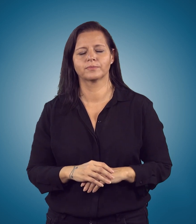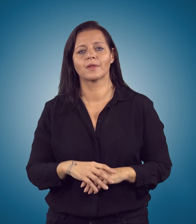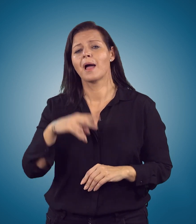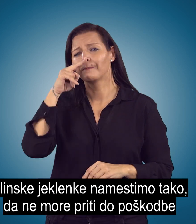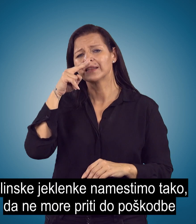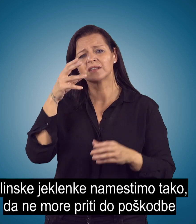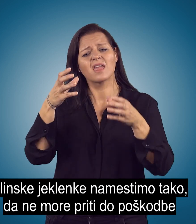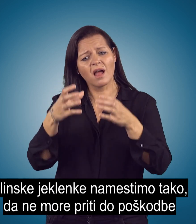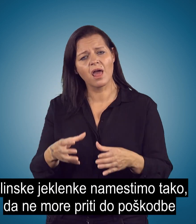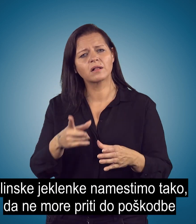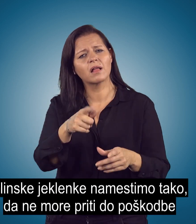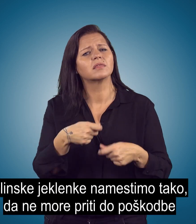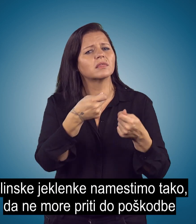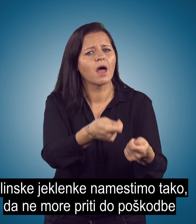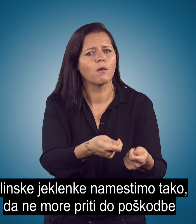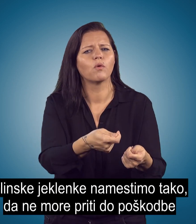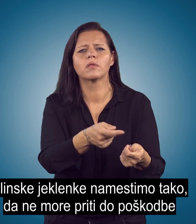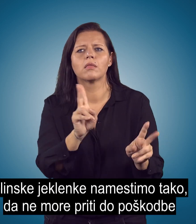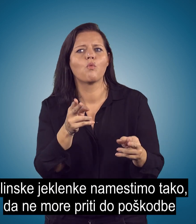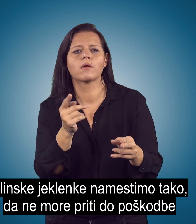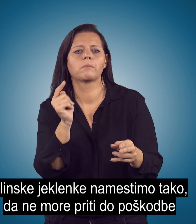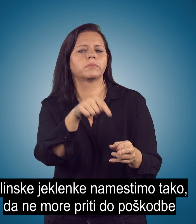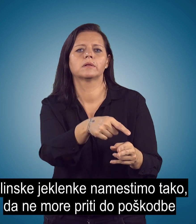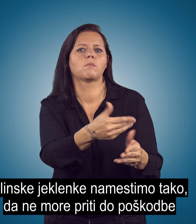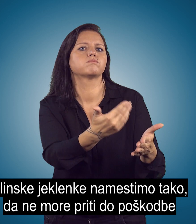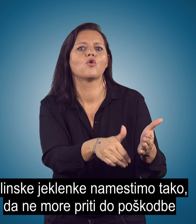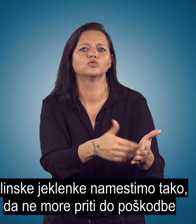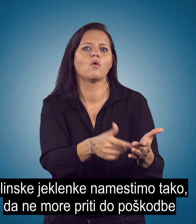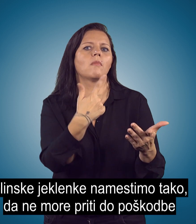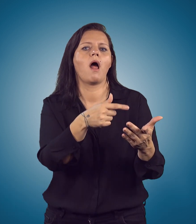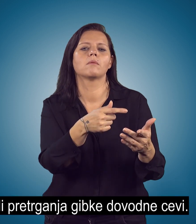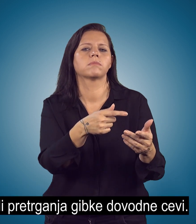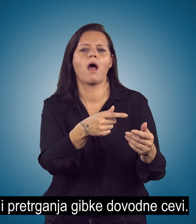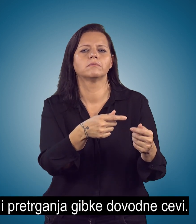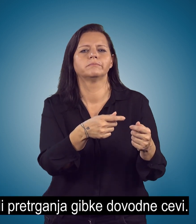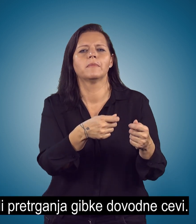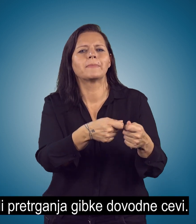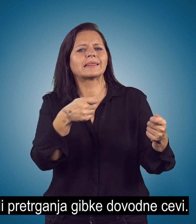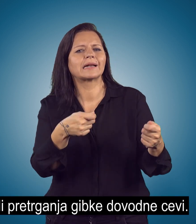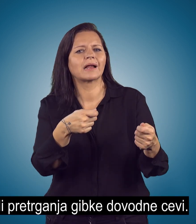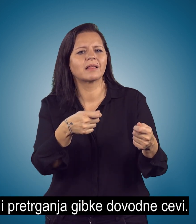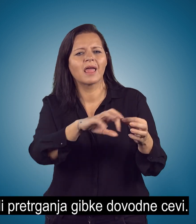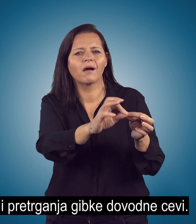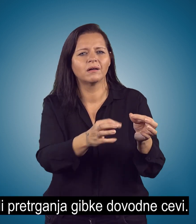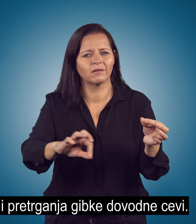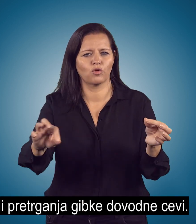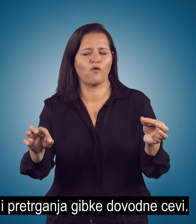Plinske jeklenke namestimo tako, da ne more priti do poškodbe ali pretrganja gibke do vodne